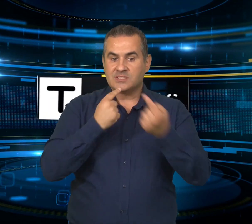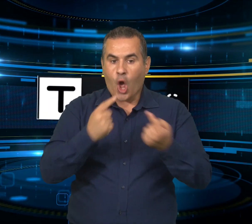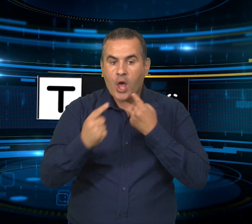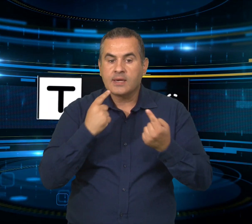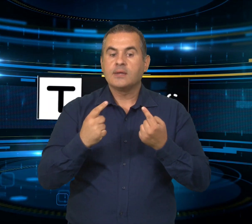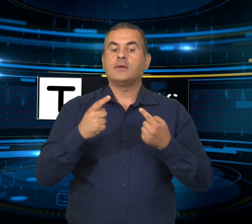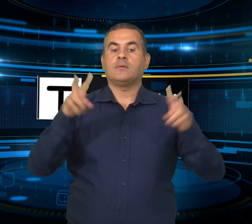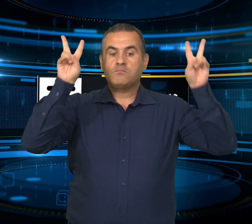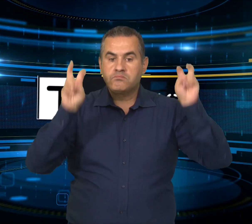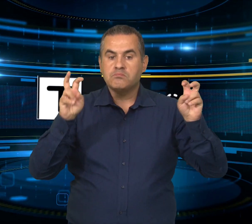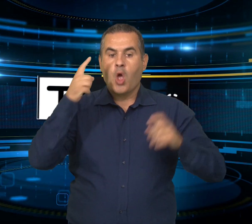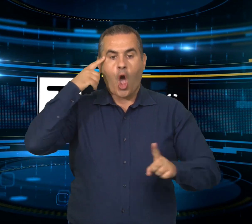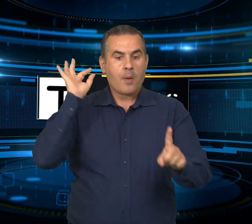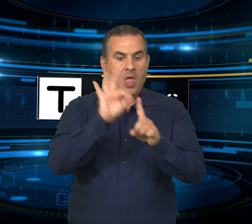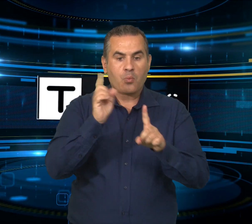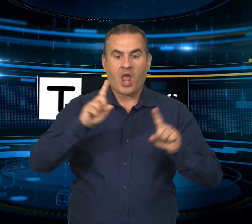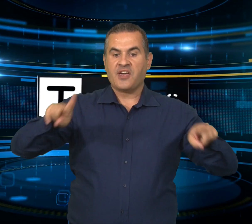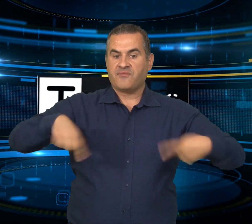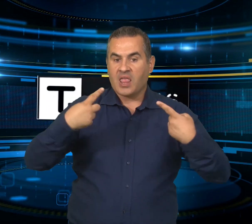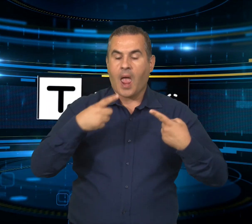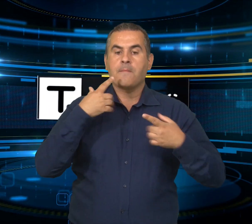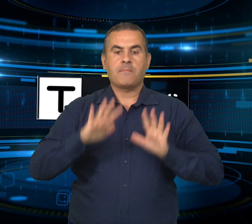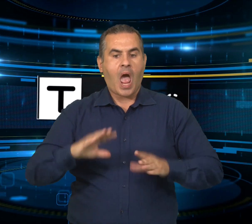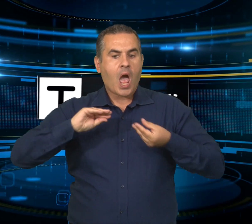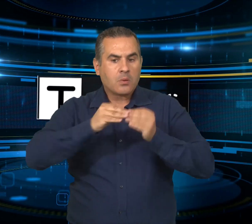Geofisica di Vulcanologia l'Istituto Nazionale di Astrofisica